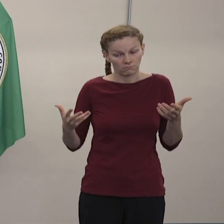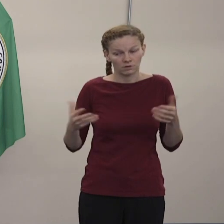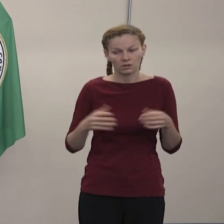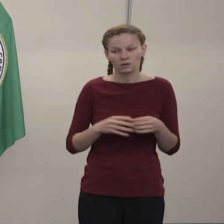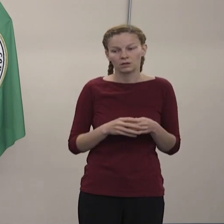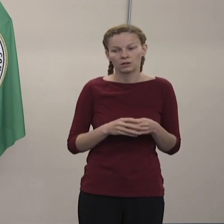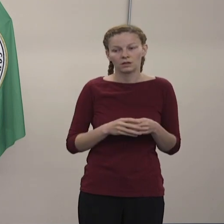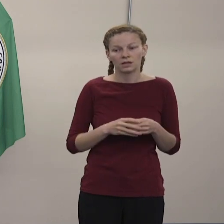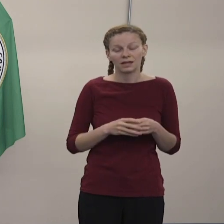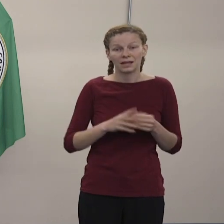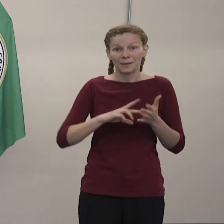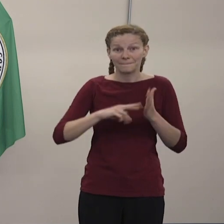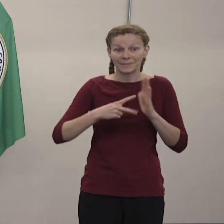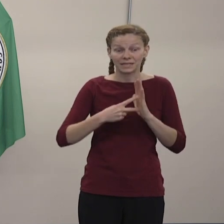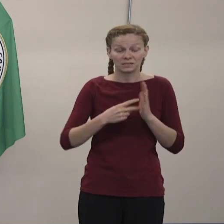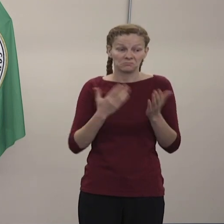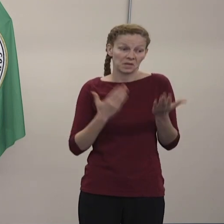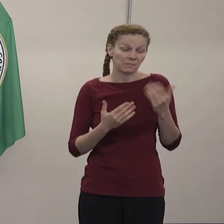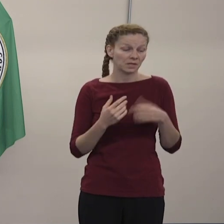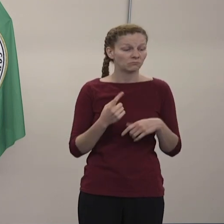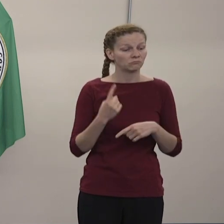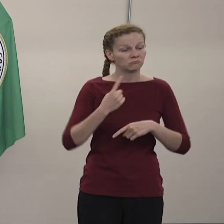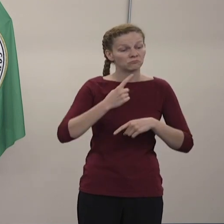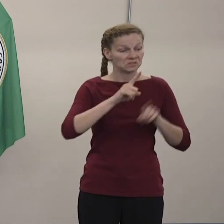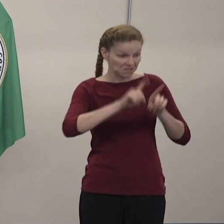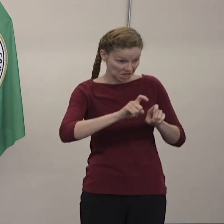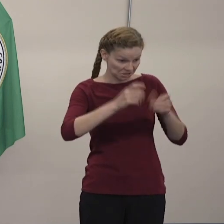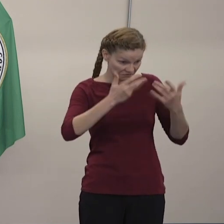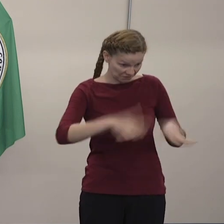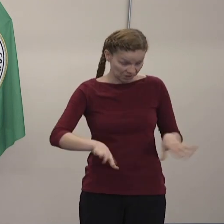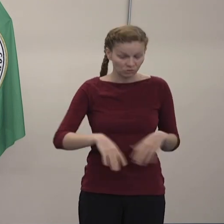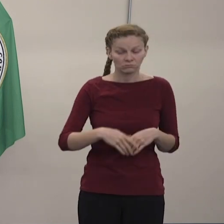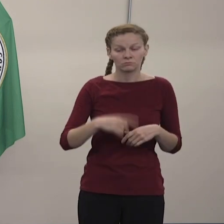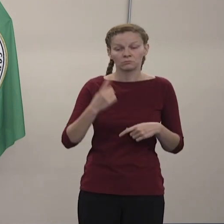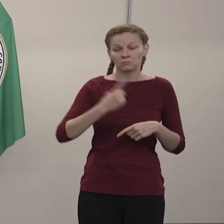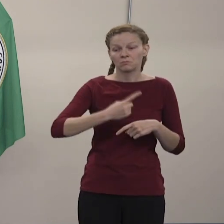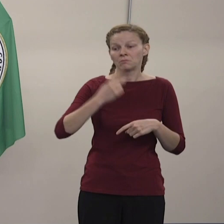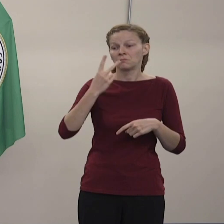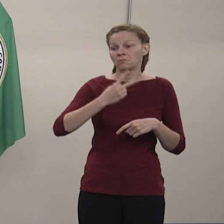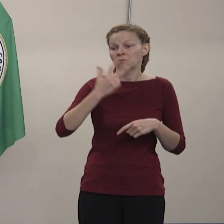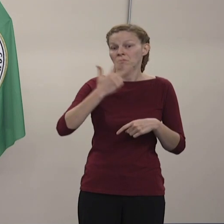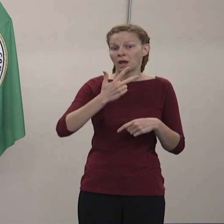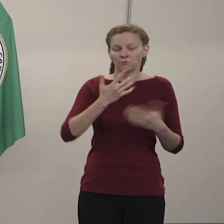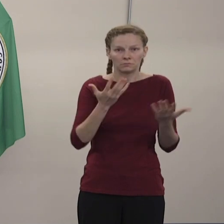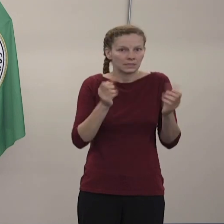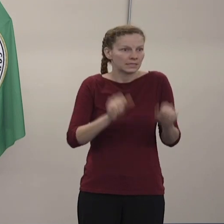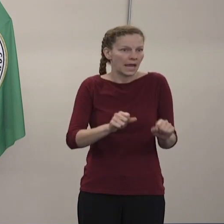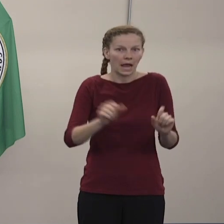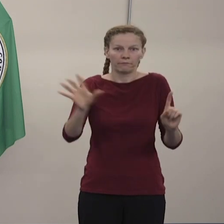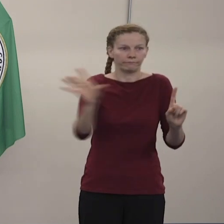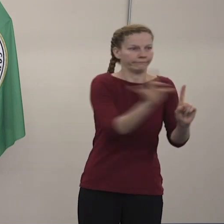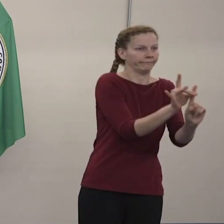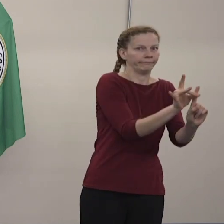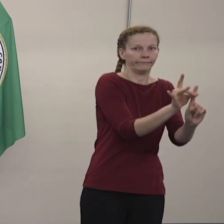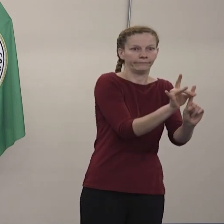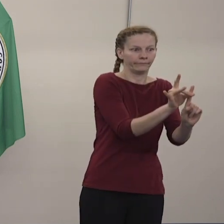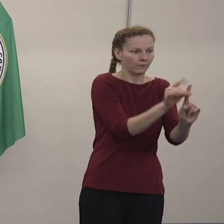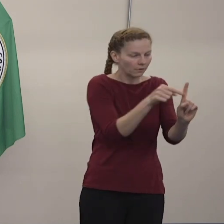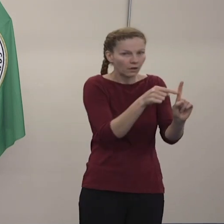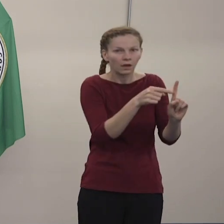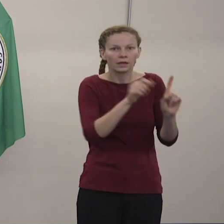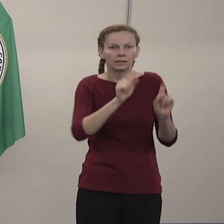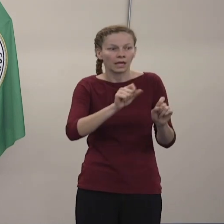Pero no significa que en dos días más tarde ese mismo individuo no dé